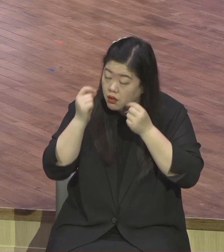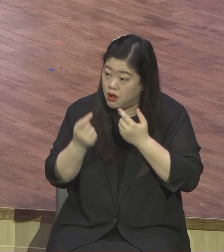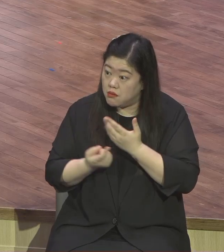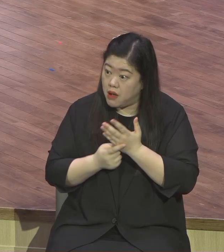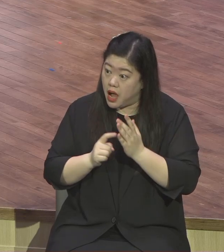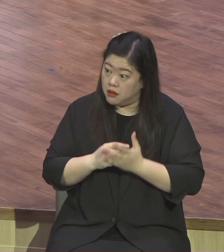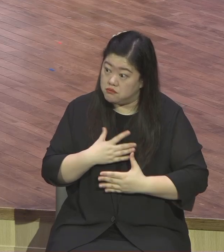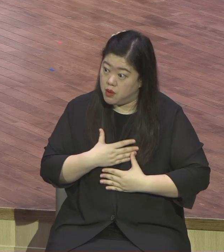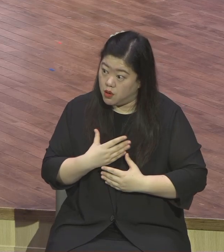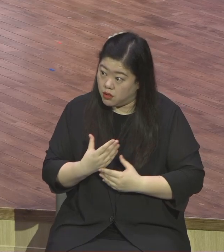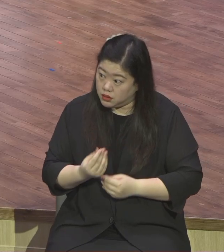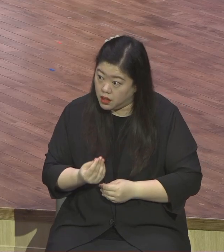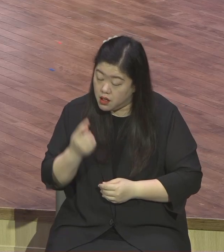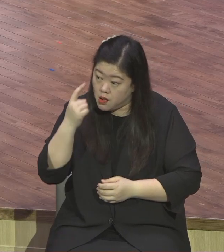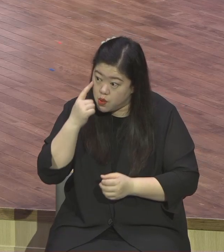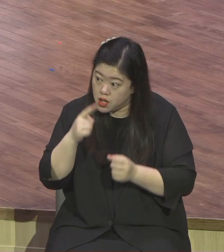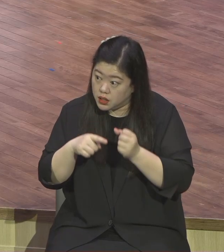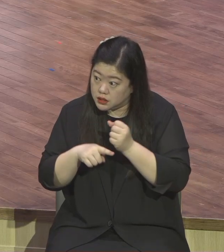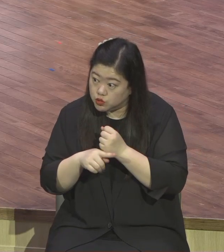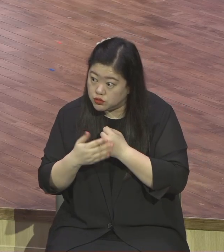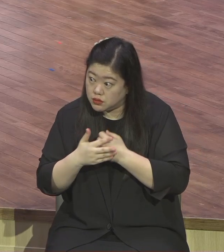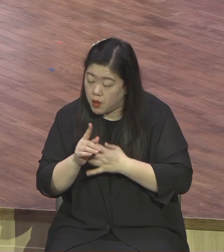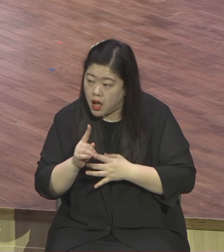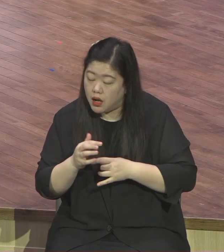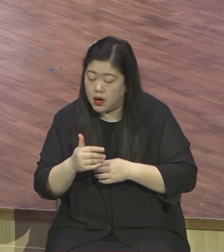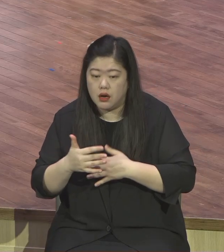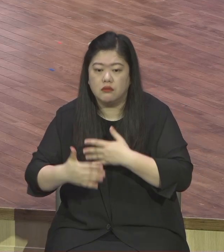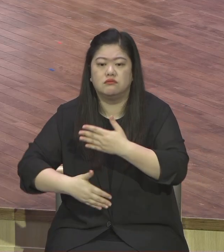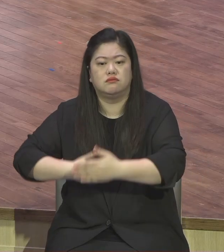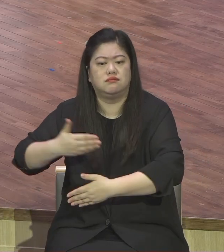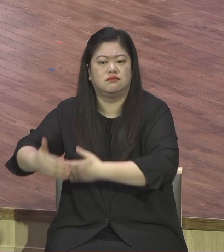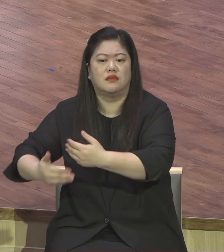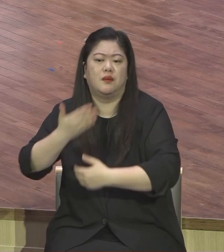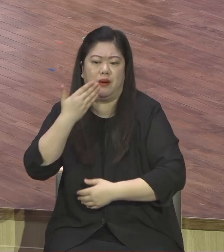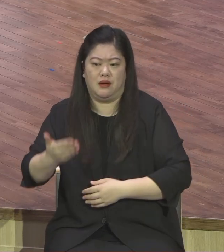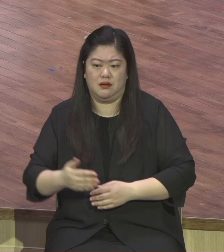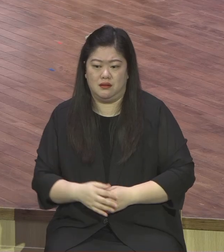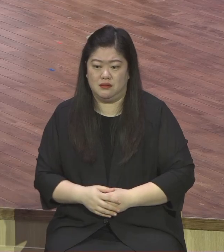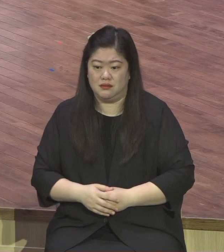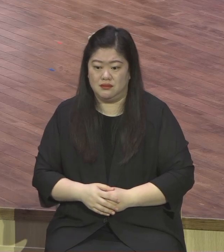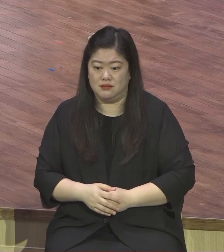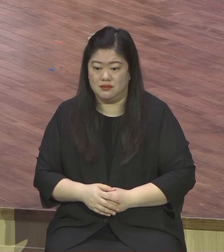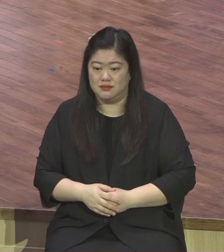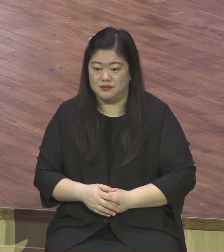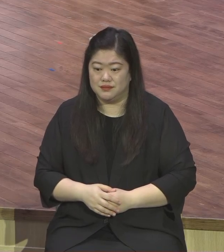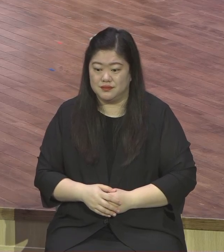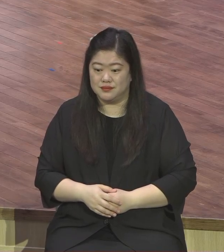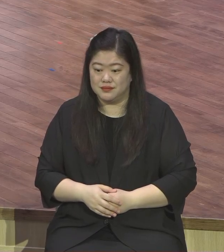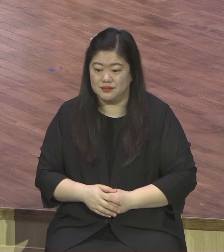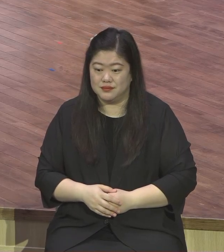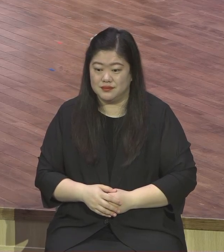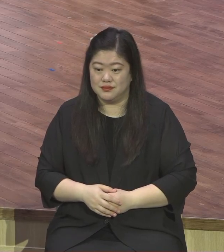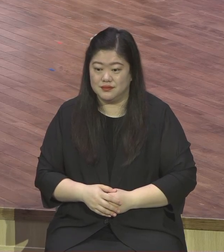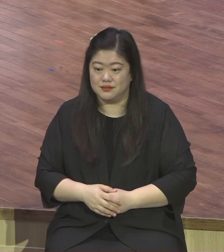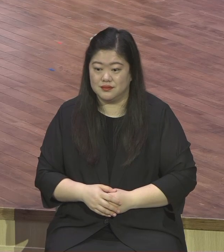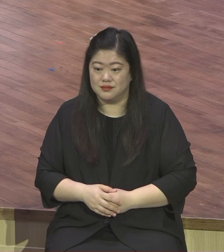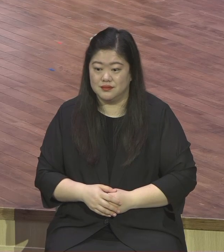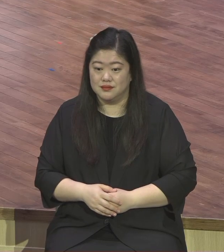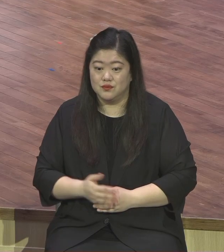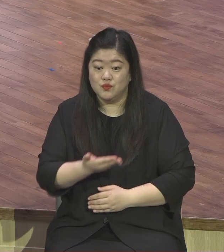삶이 열매를 맺게 되죠 열매를 맺는다 영계 모든 신도를 언제나 강단의 말씀을 사실적으로